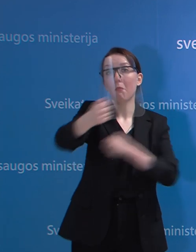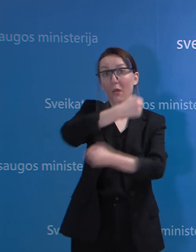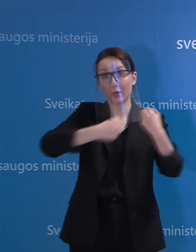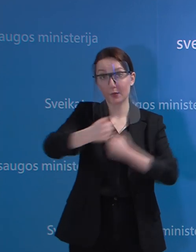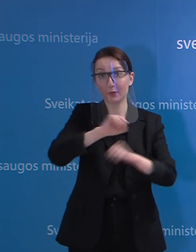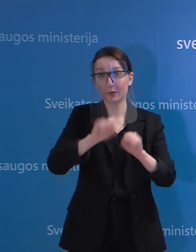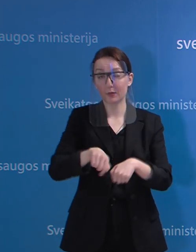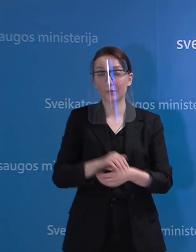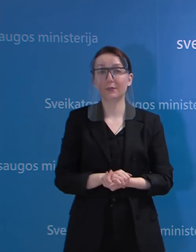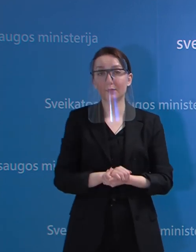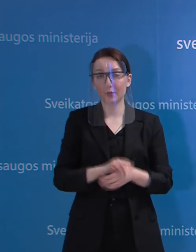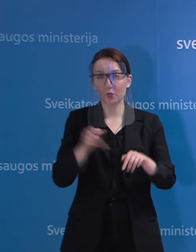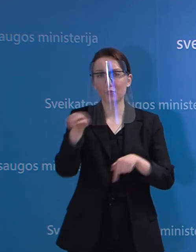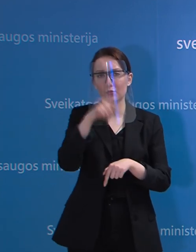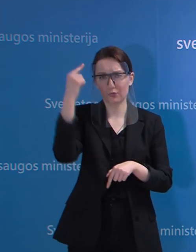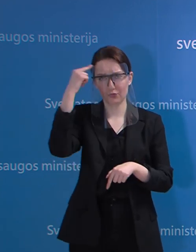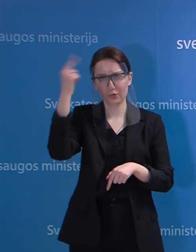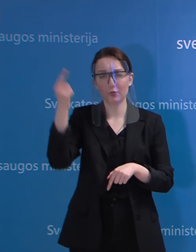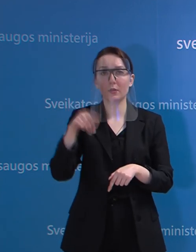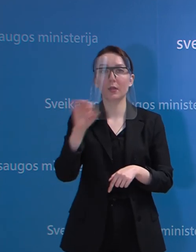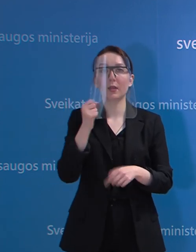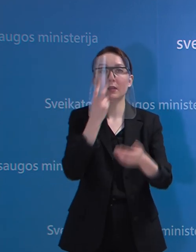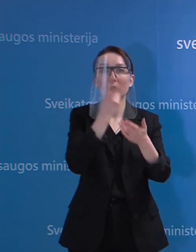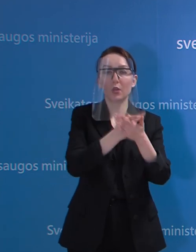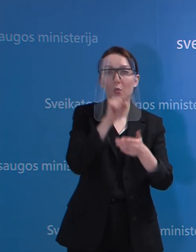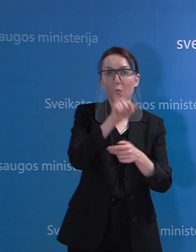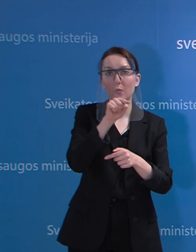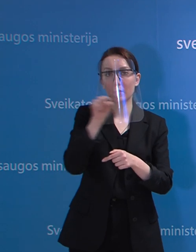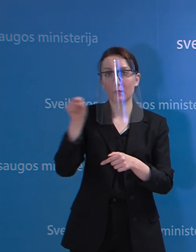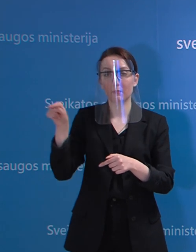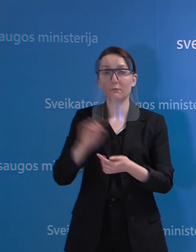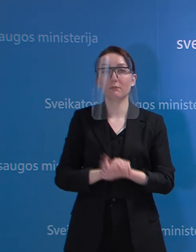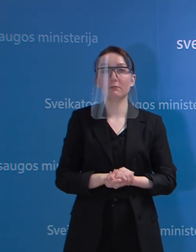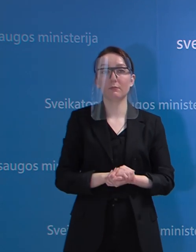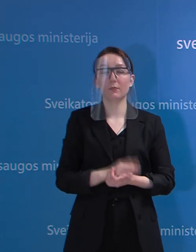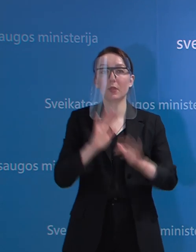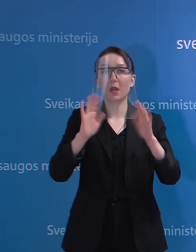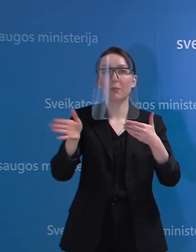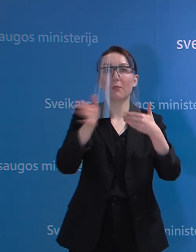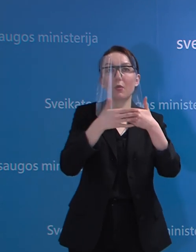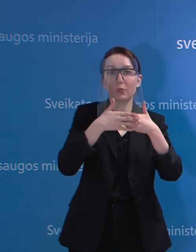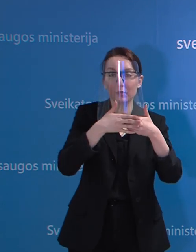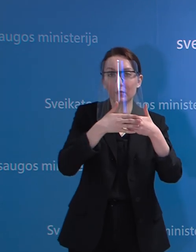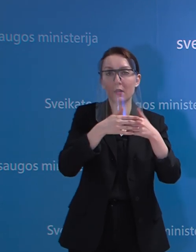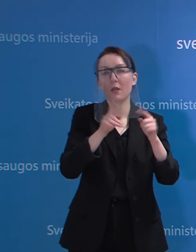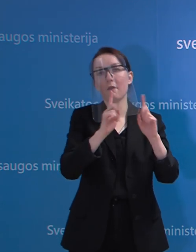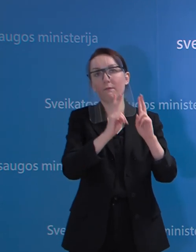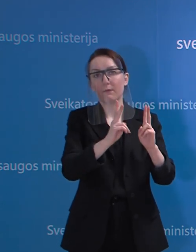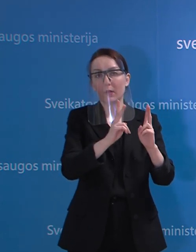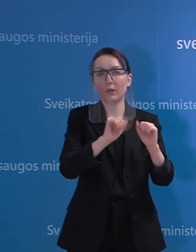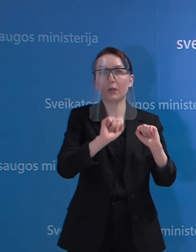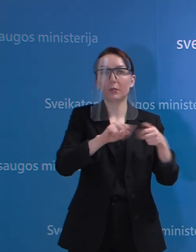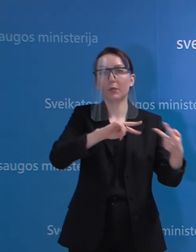yra veikiančios. Jūs tikrai esat girdėję apie gydimo įstaigas, kurios arba užsidaro tam tikram laikui, arba